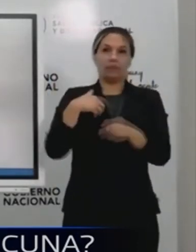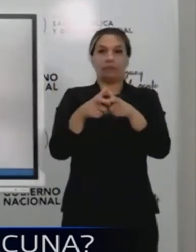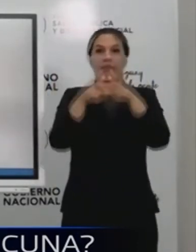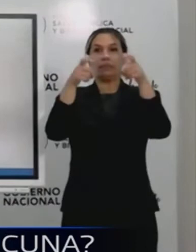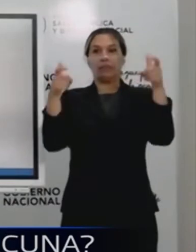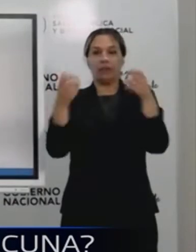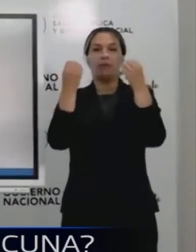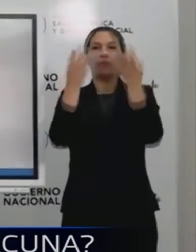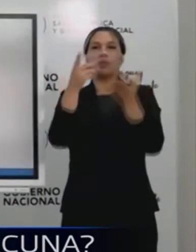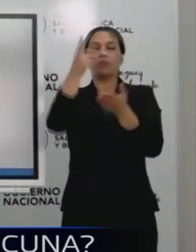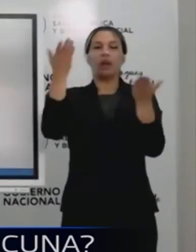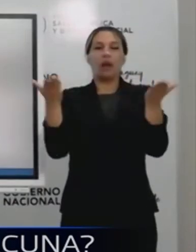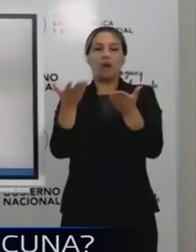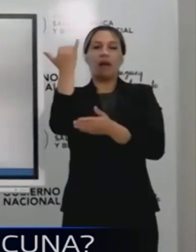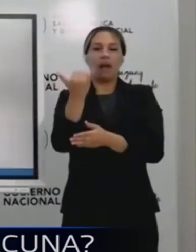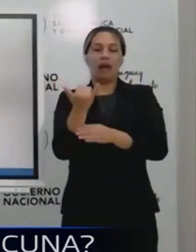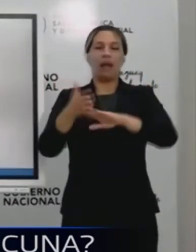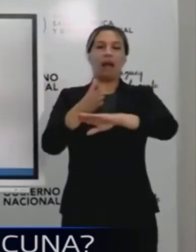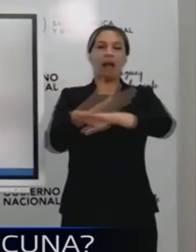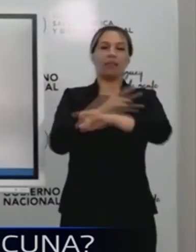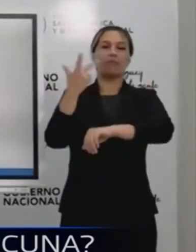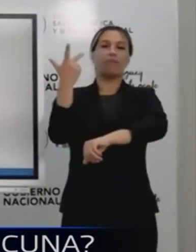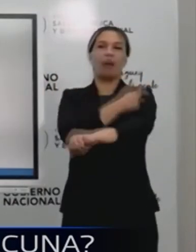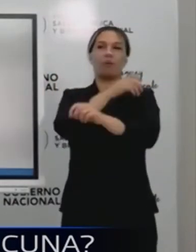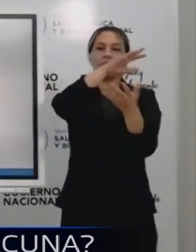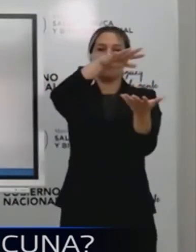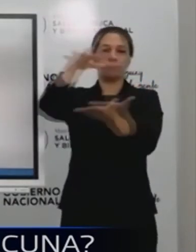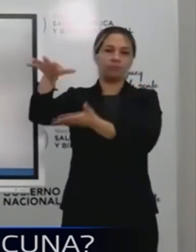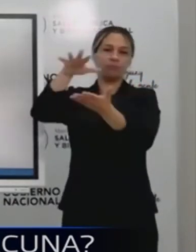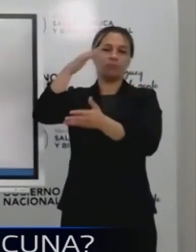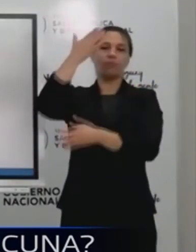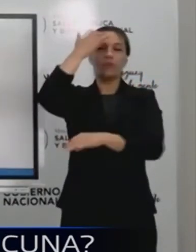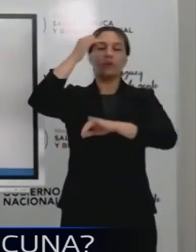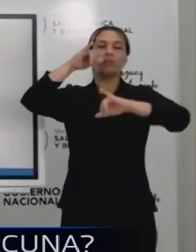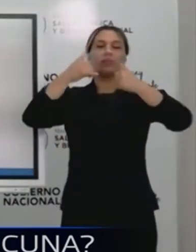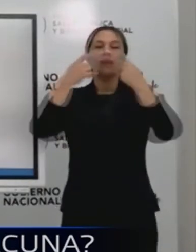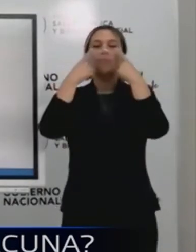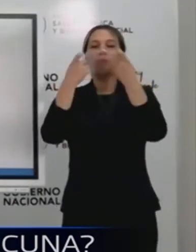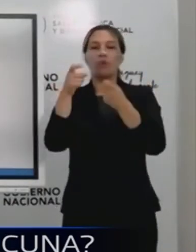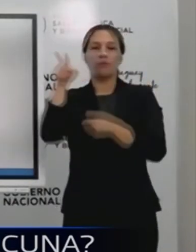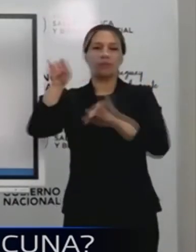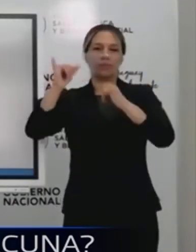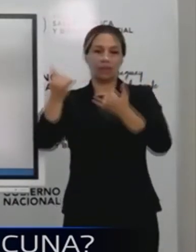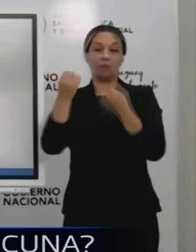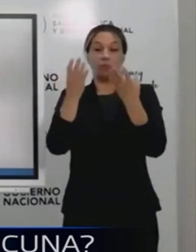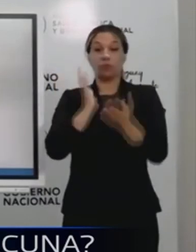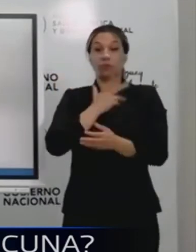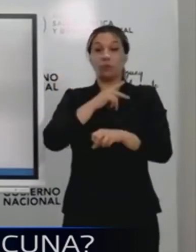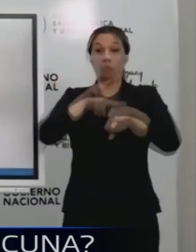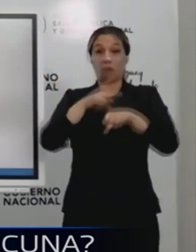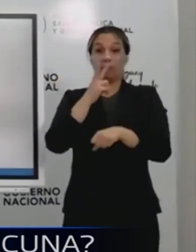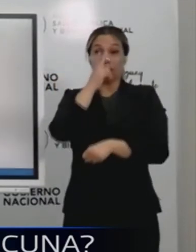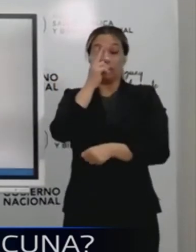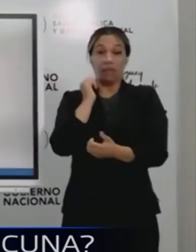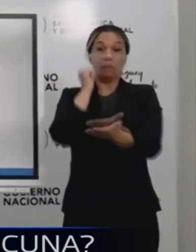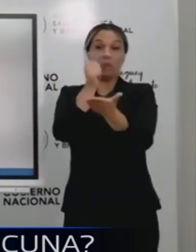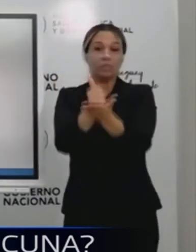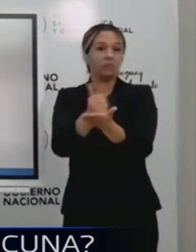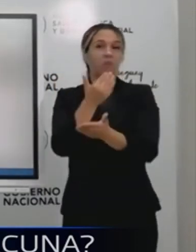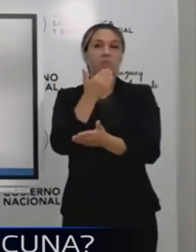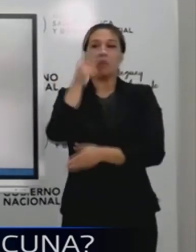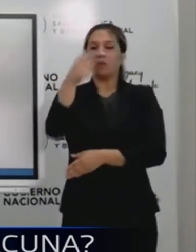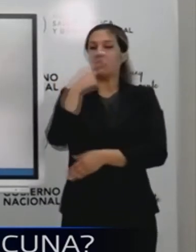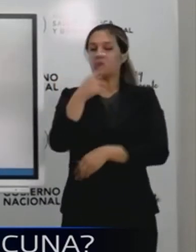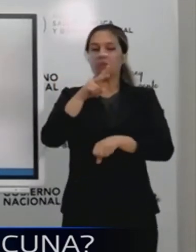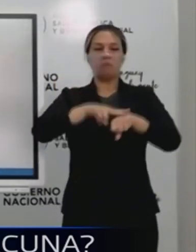anticipo de esa vacuna. Entonces, aquí hay que entender también que haber participado en el ensayo, haber arriesgado, más allá de